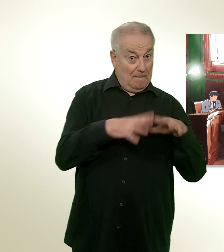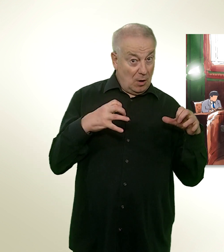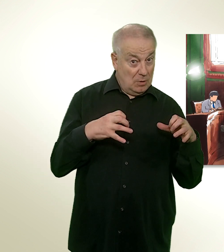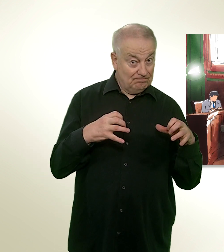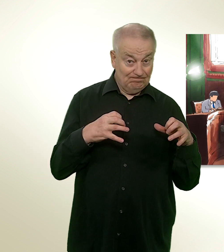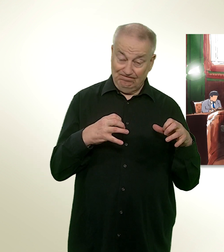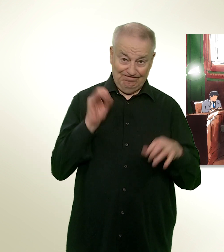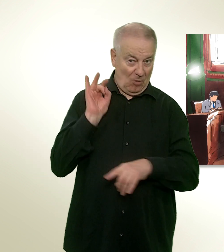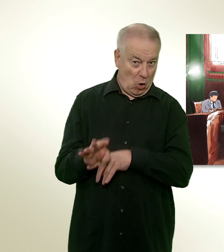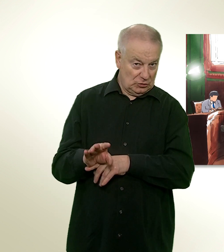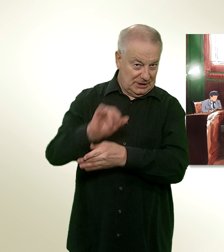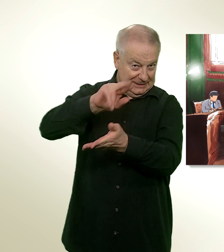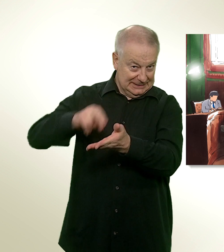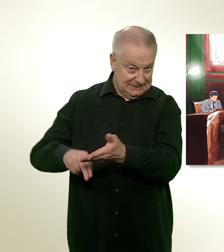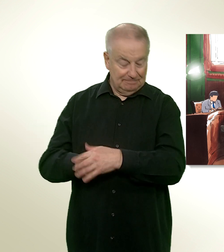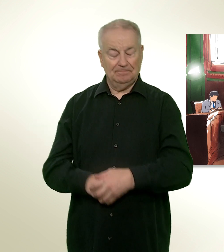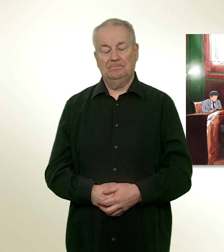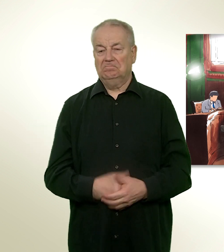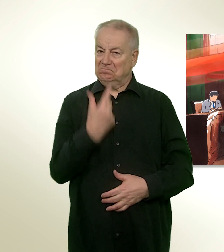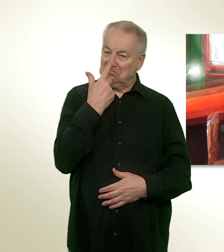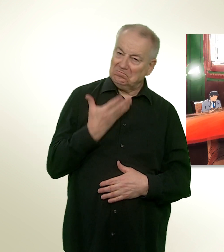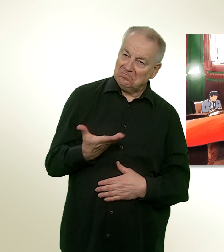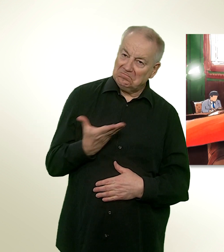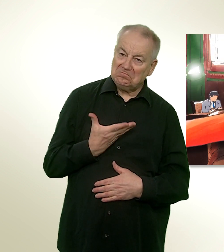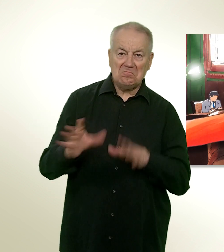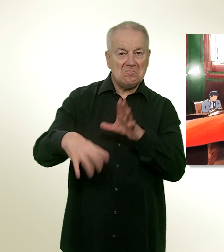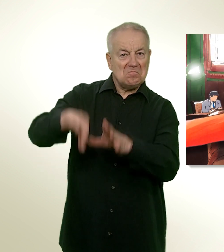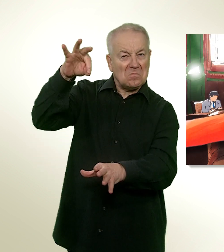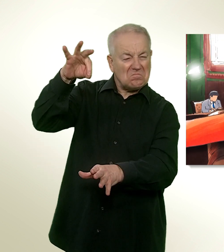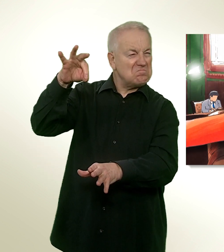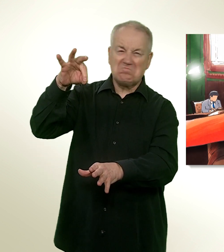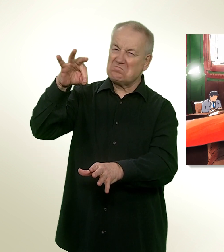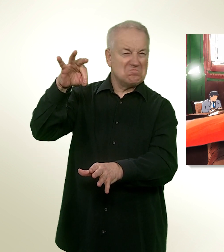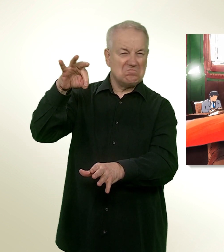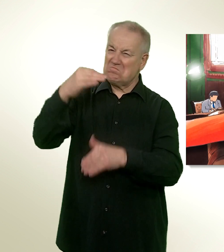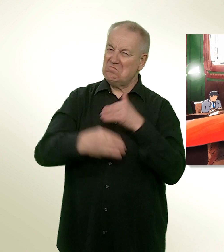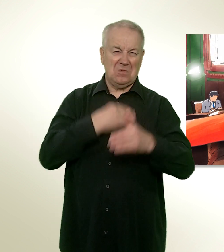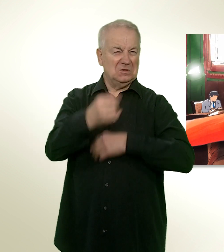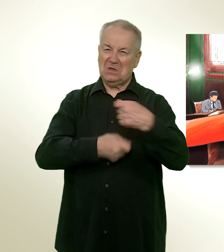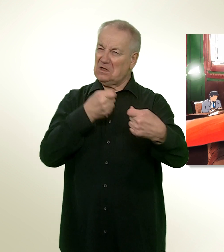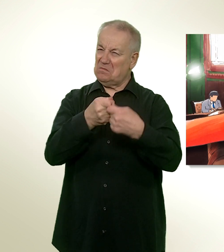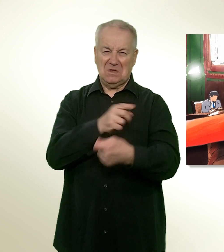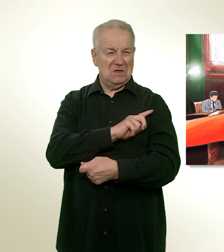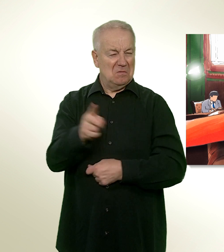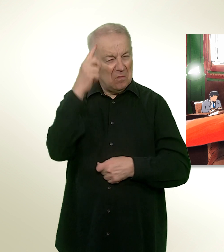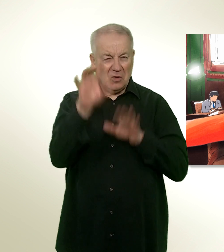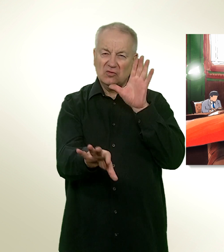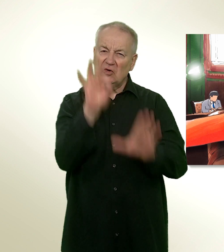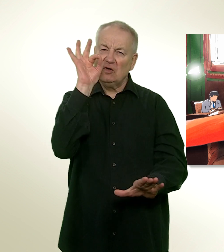rejettent l'initiative. Ils estiment que le tirage au sort n'est pas une procédure adaptée à la désignation des juges